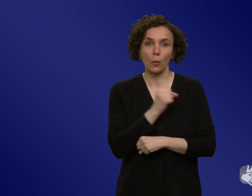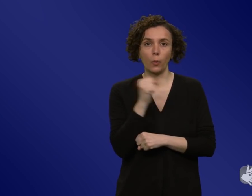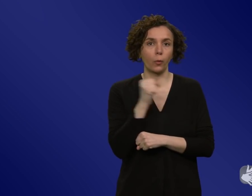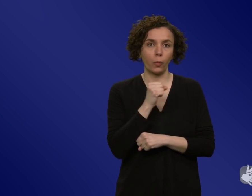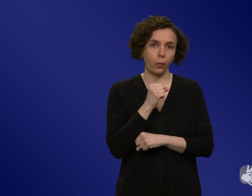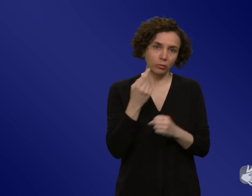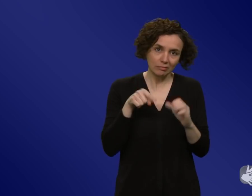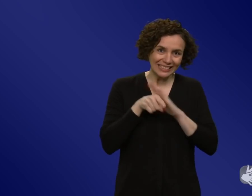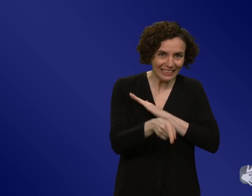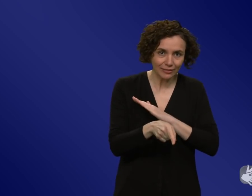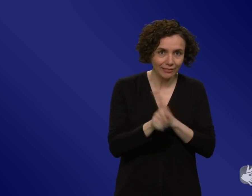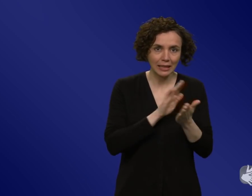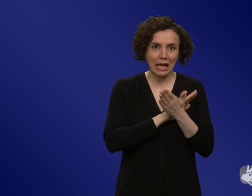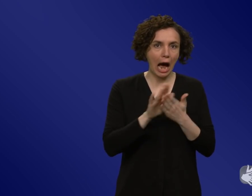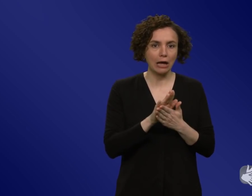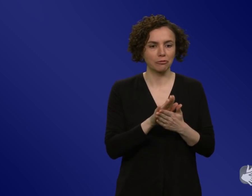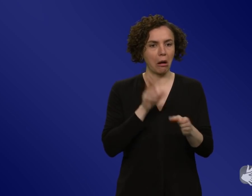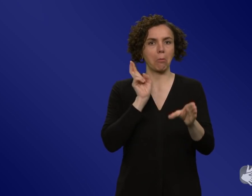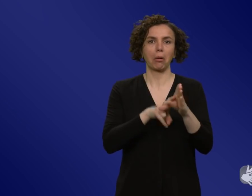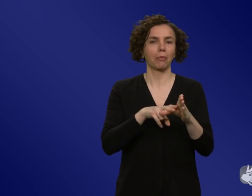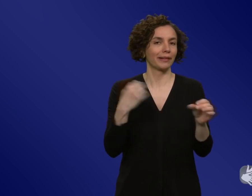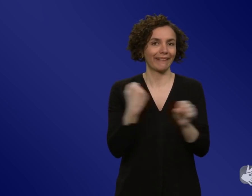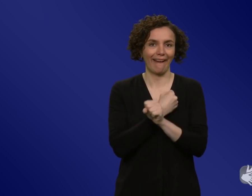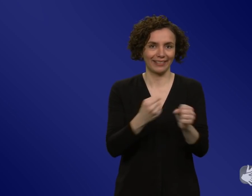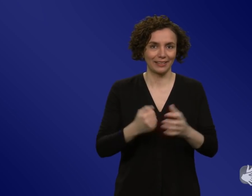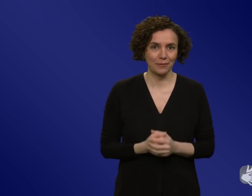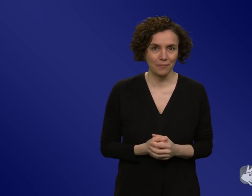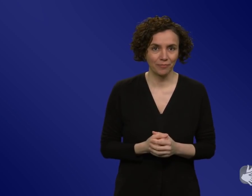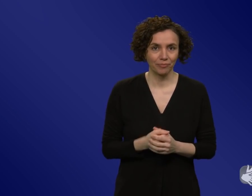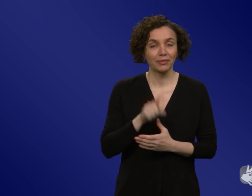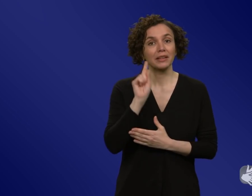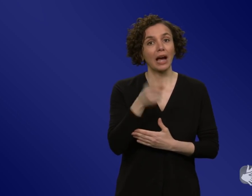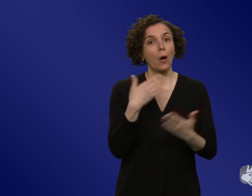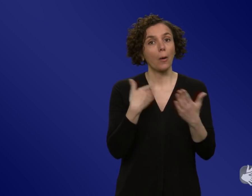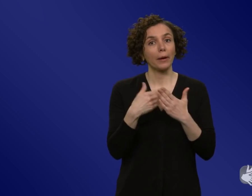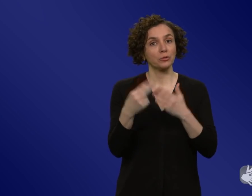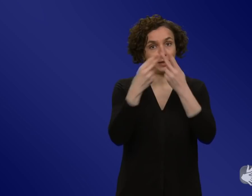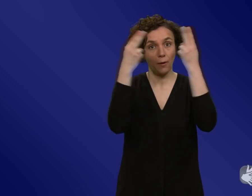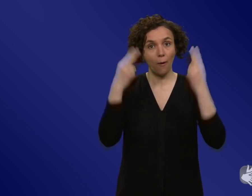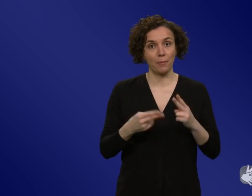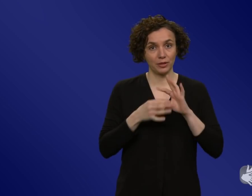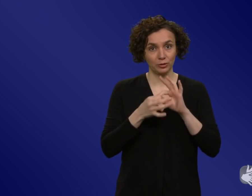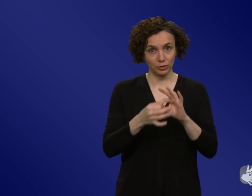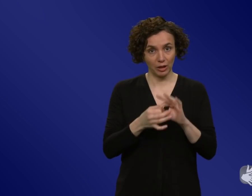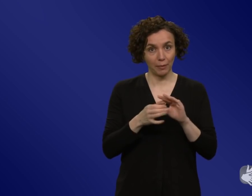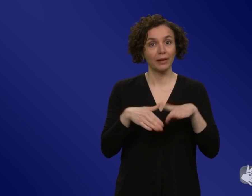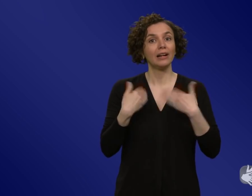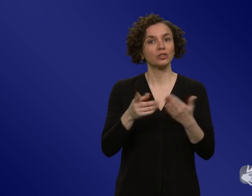einfache Information. und wenn wir jetzt gerade über Webseiten sprechen, ist das ja auch ein Kommunikationsweg, der sozusagen